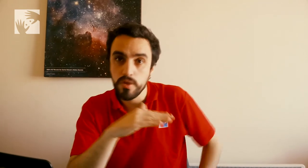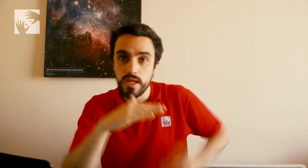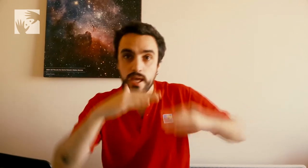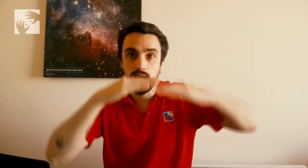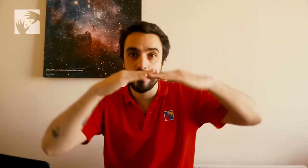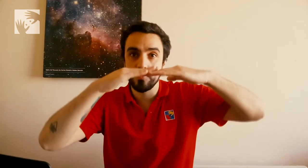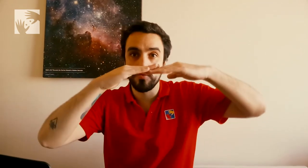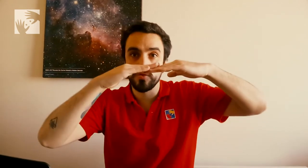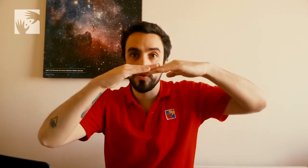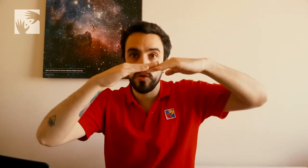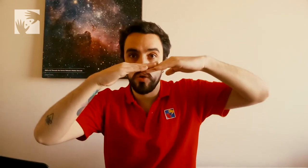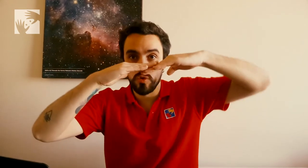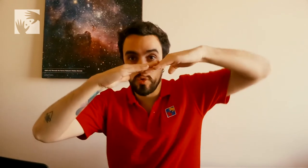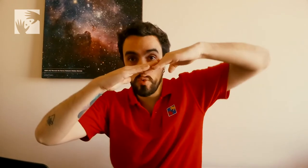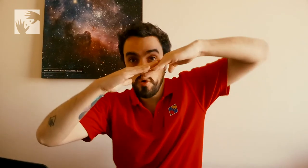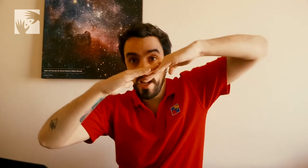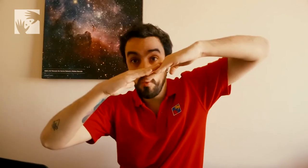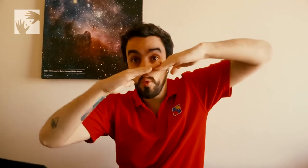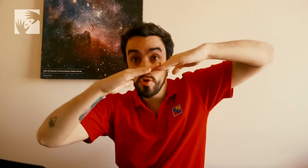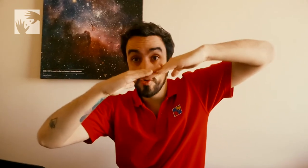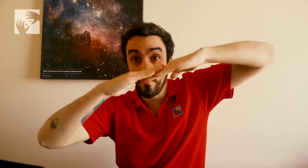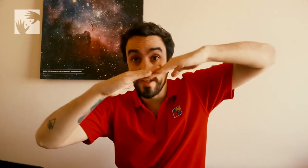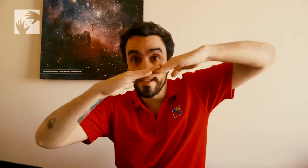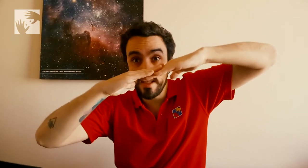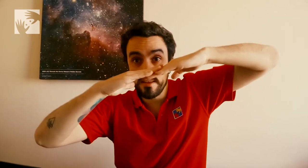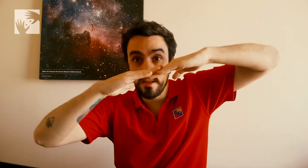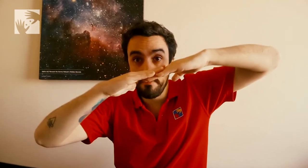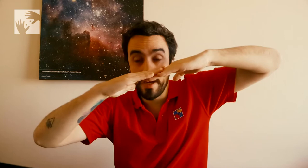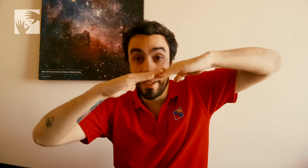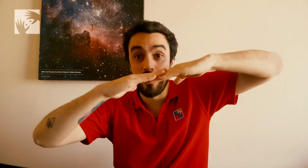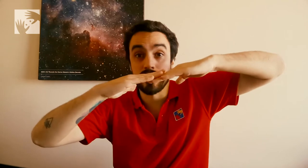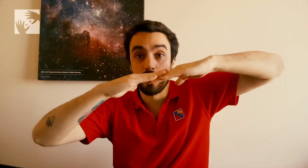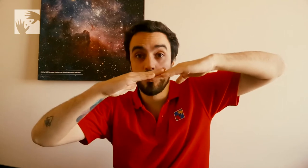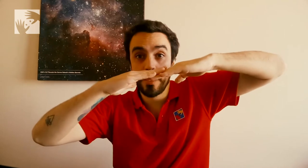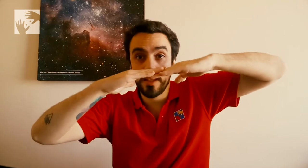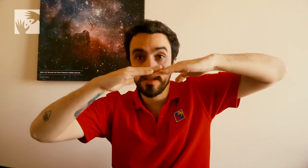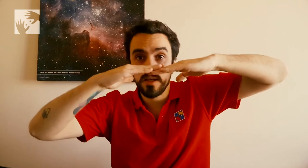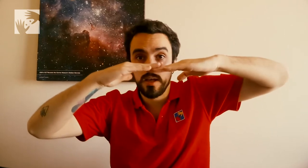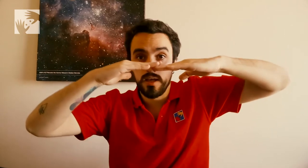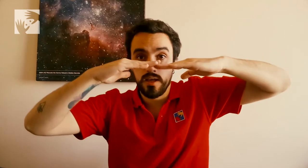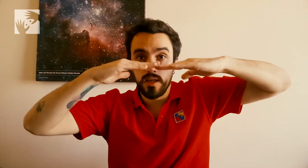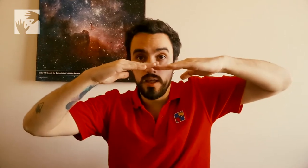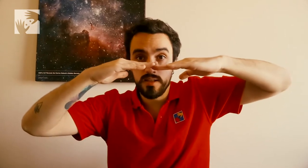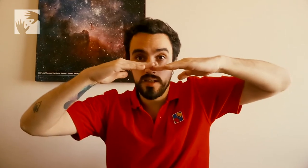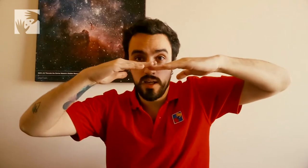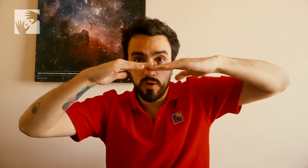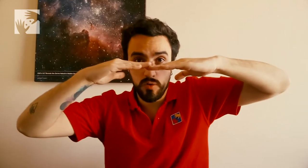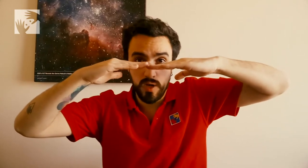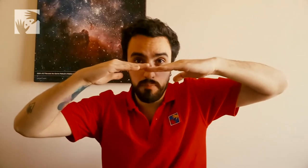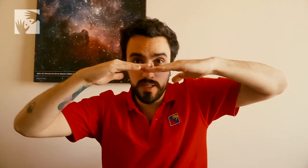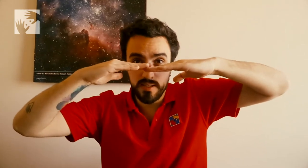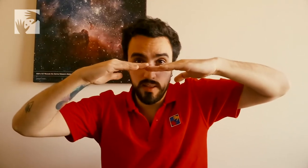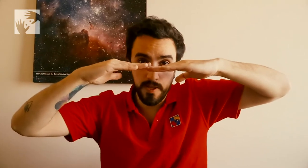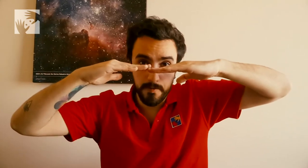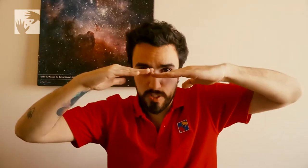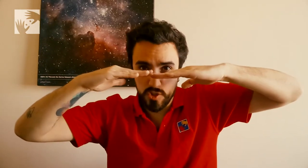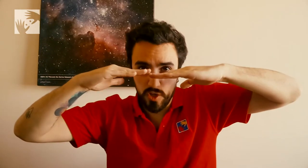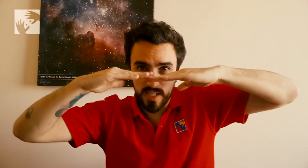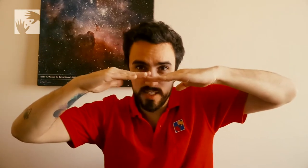en que esta subducción no tuvo el ángulo suficiente para levantar montañas y se generó una especie de choque así